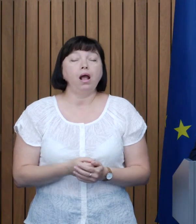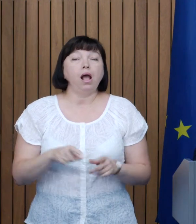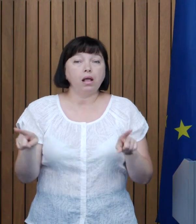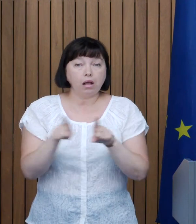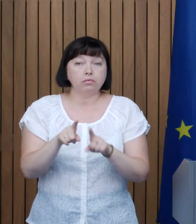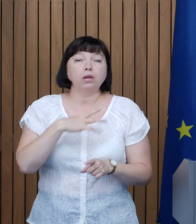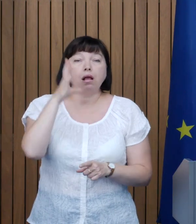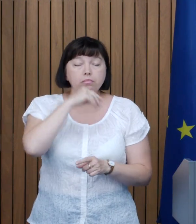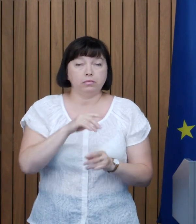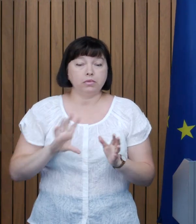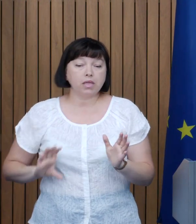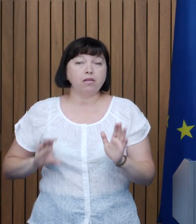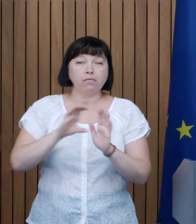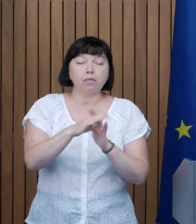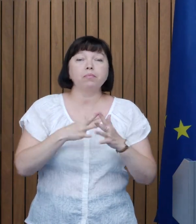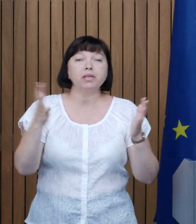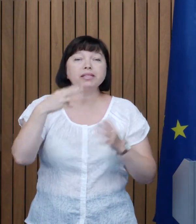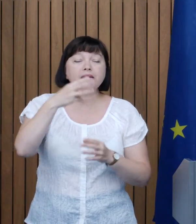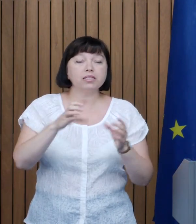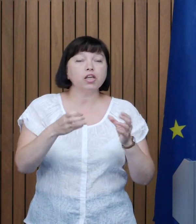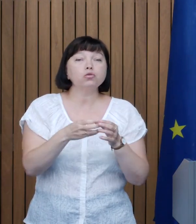Nu uitați să distribuiți acest material video pe alte rețele sociale